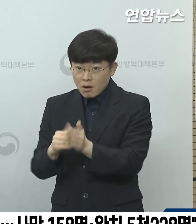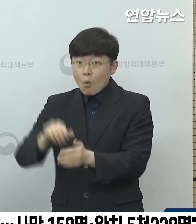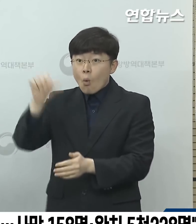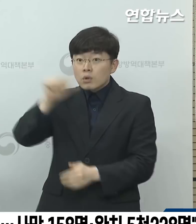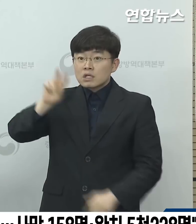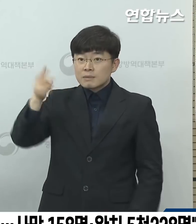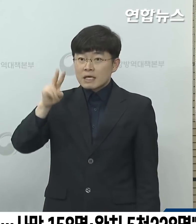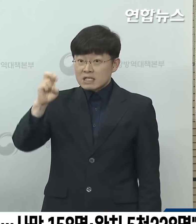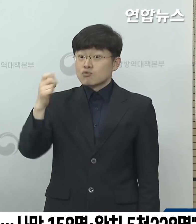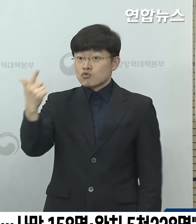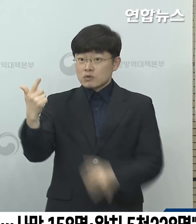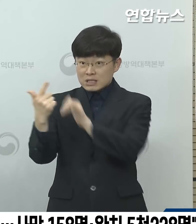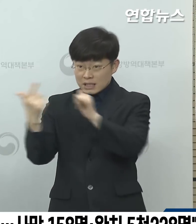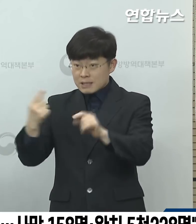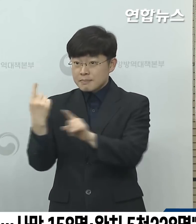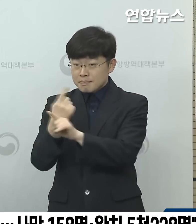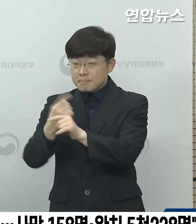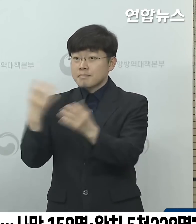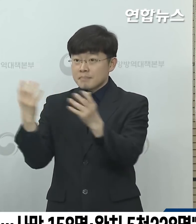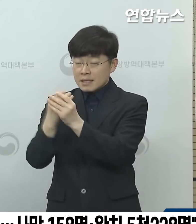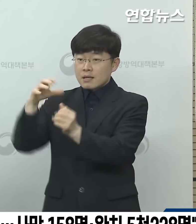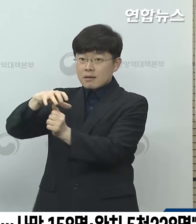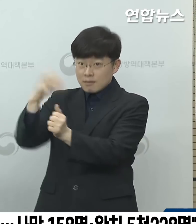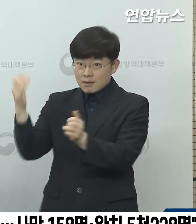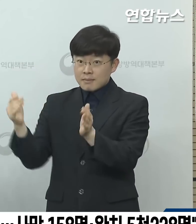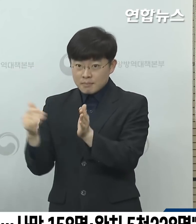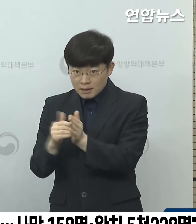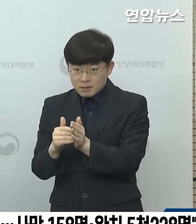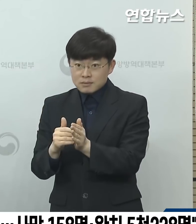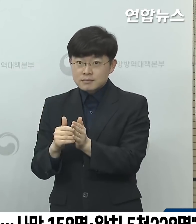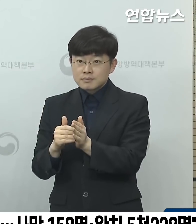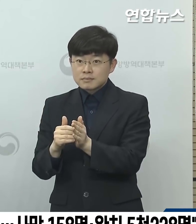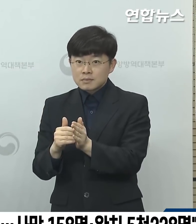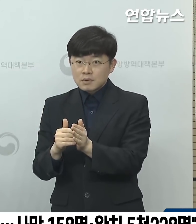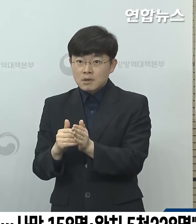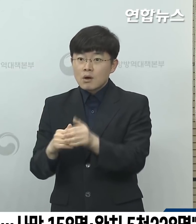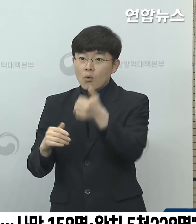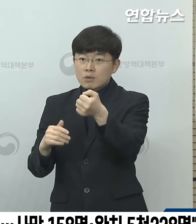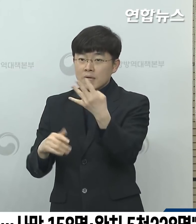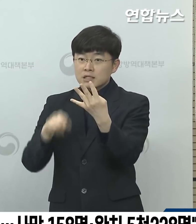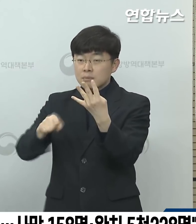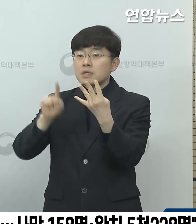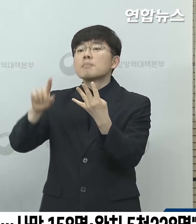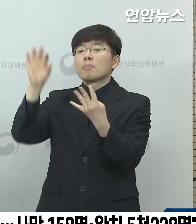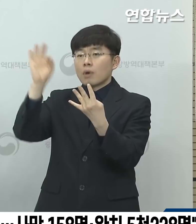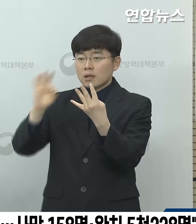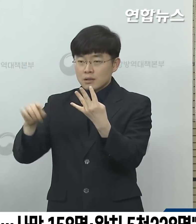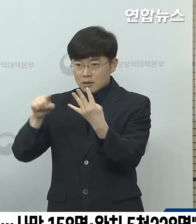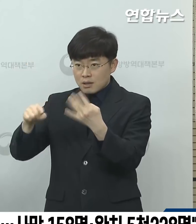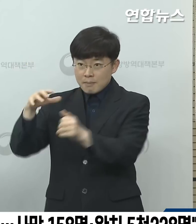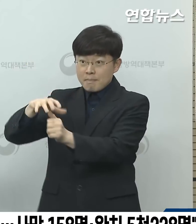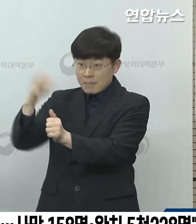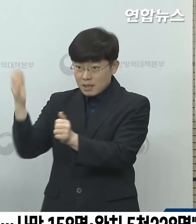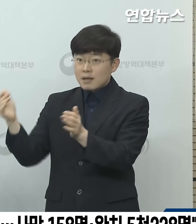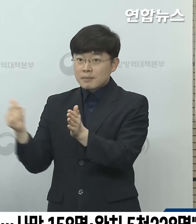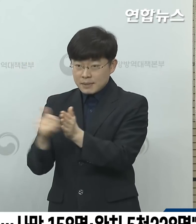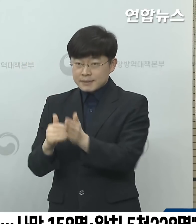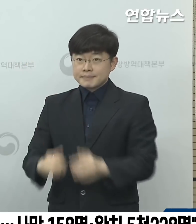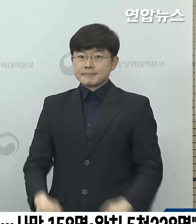,228명이 격리해제되어 전체 확진자 중에 54.1%가 격리해제되었습니다.